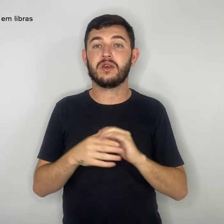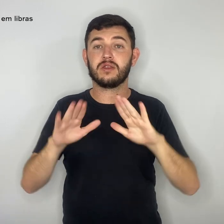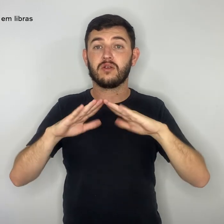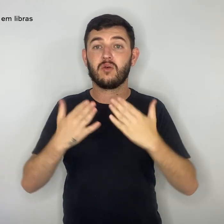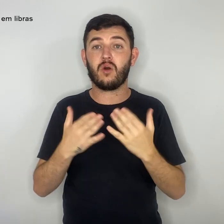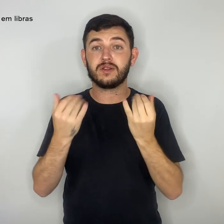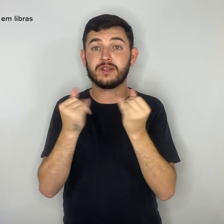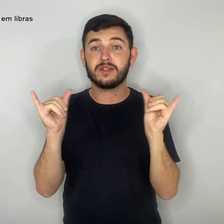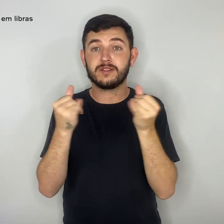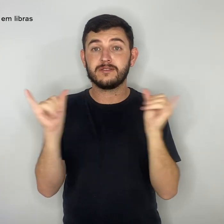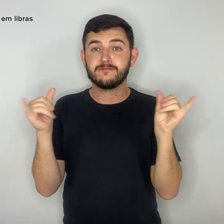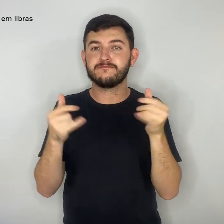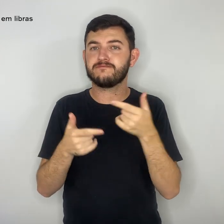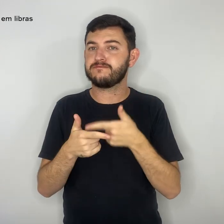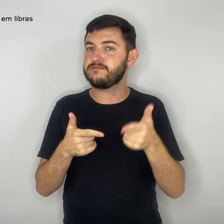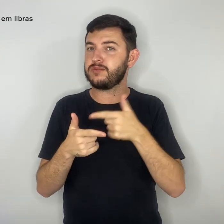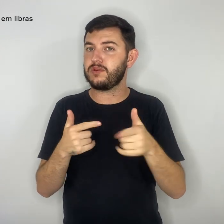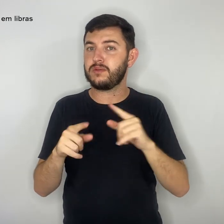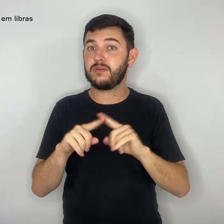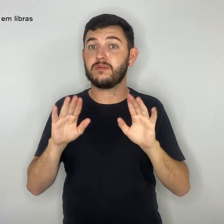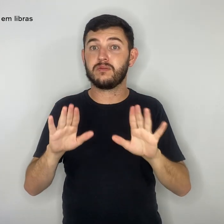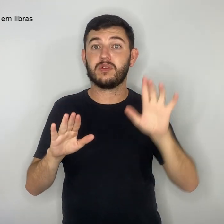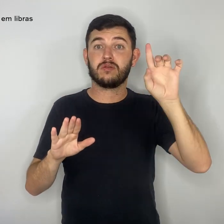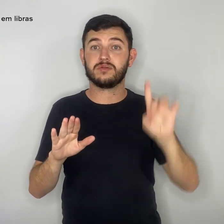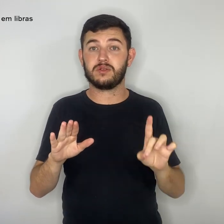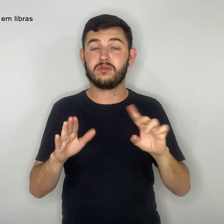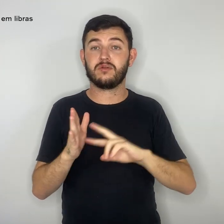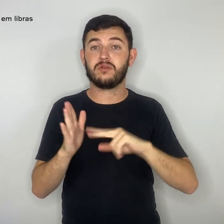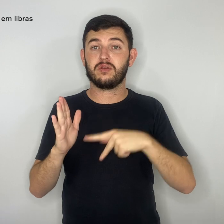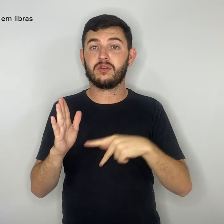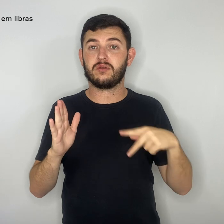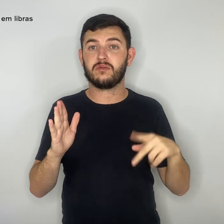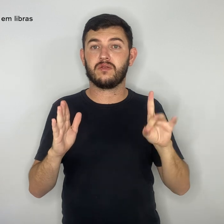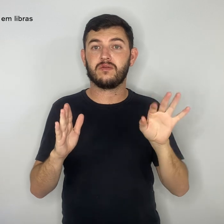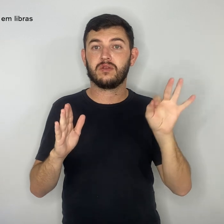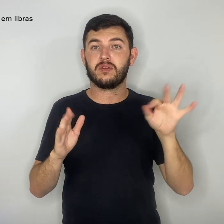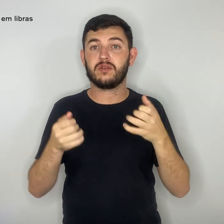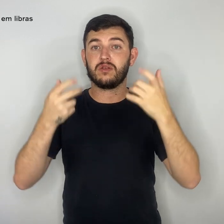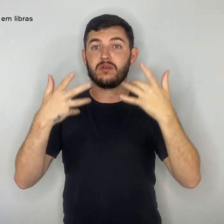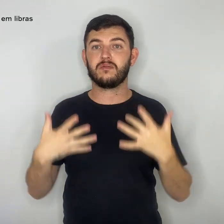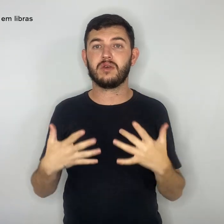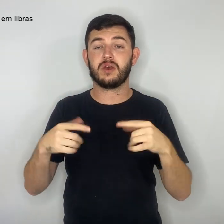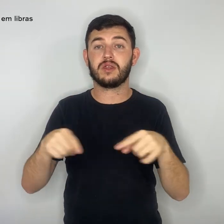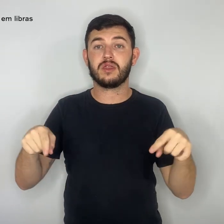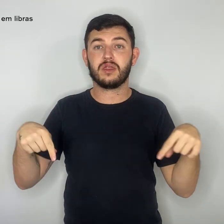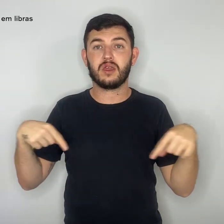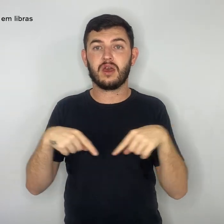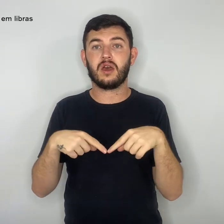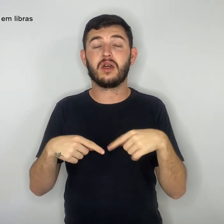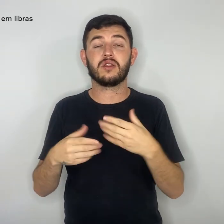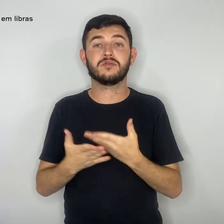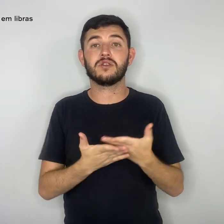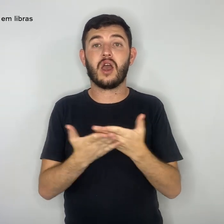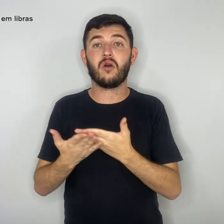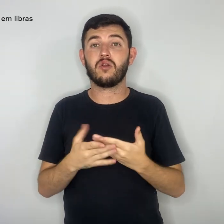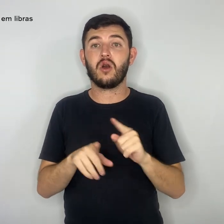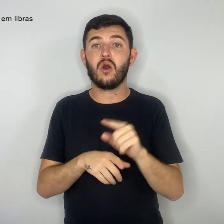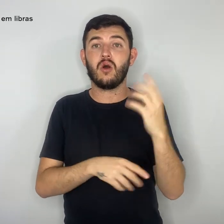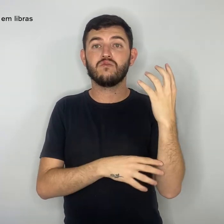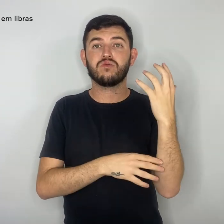diretor do Simpro informa que, nas salas de aula, os ventiladores pararam de funcionar e